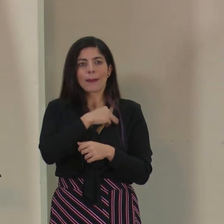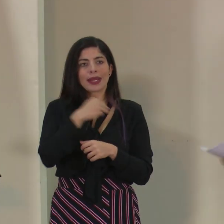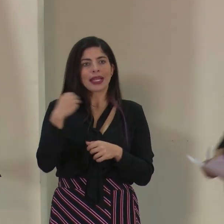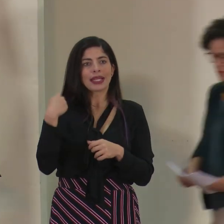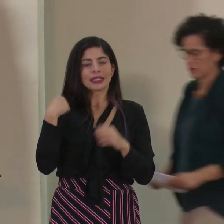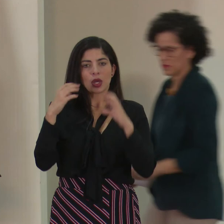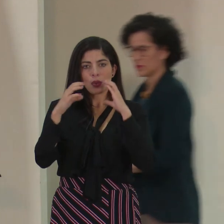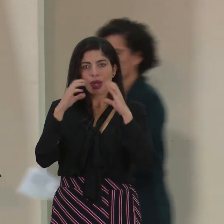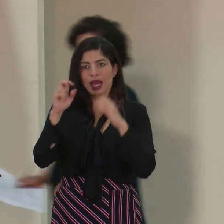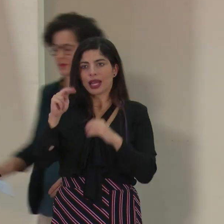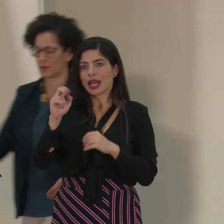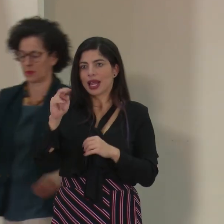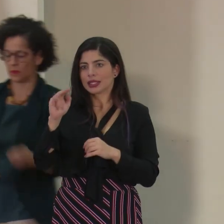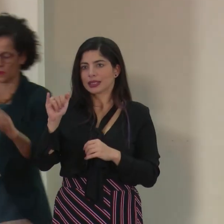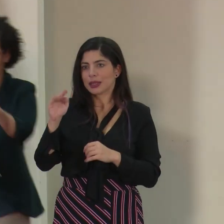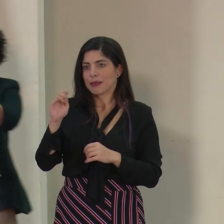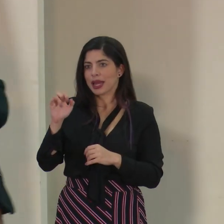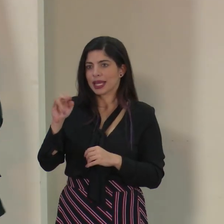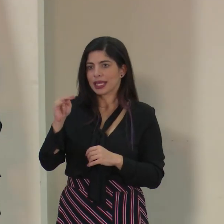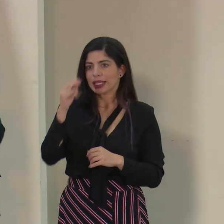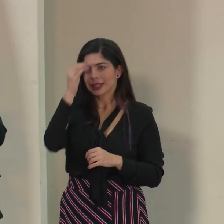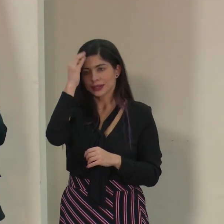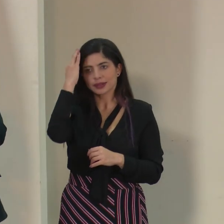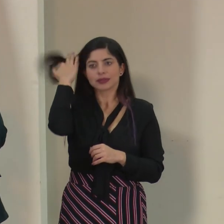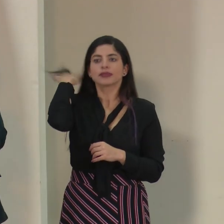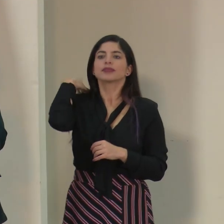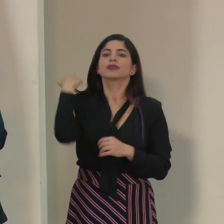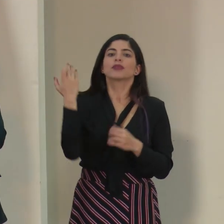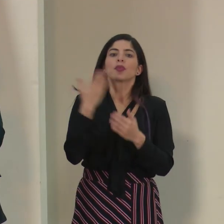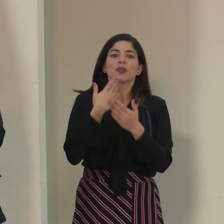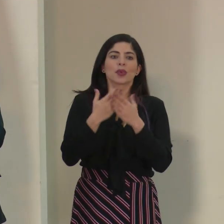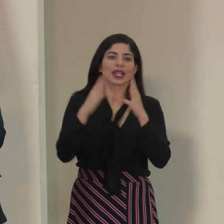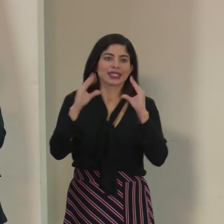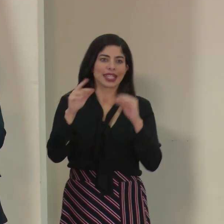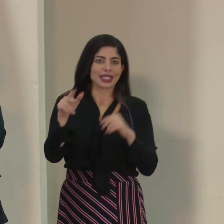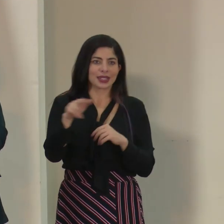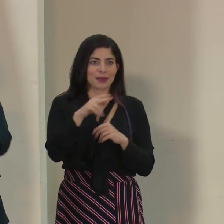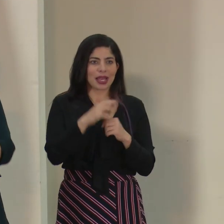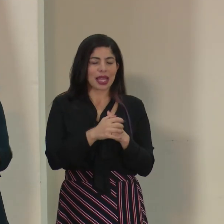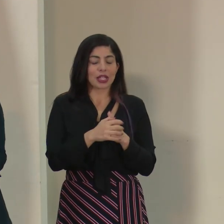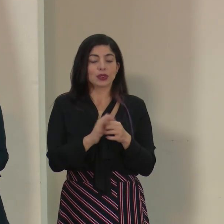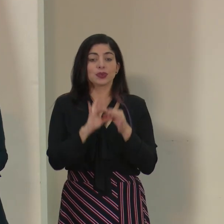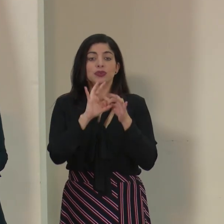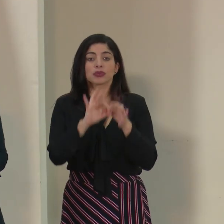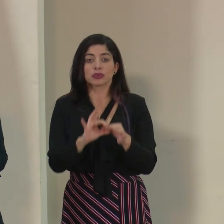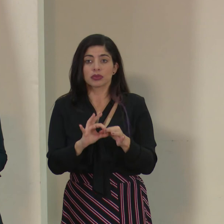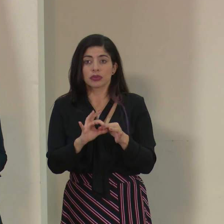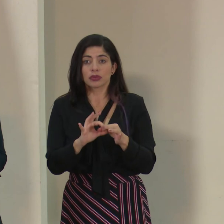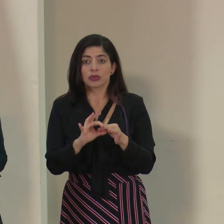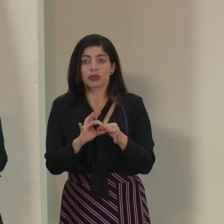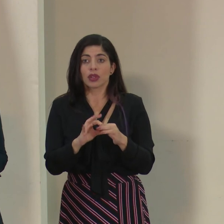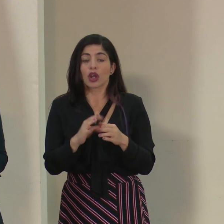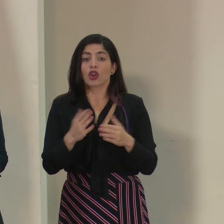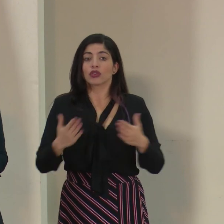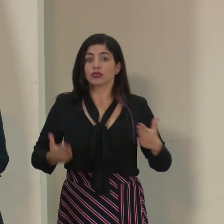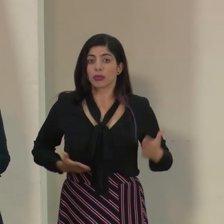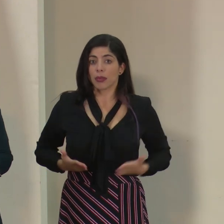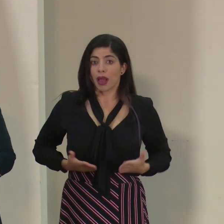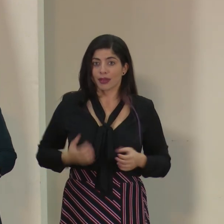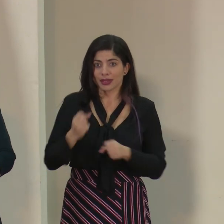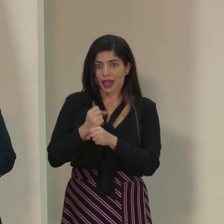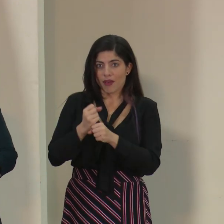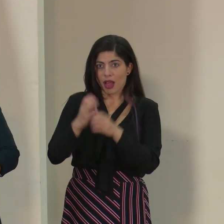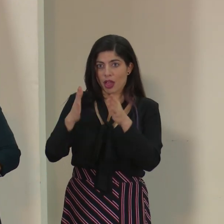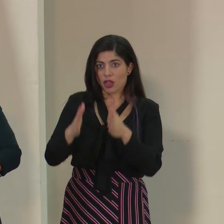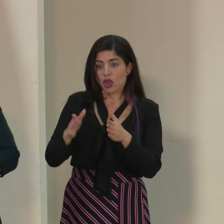Comunicación, doña Nancy Marín. Muy buenas tardes, colegas. Con respecto a los funcionarios que